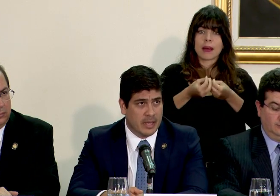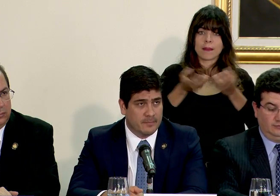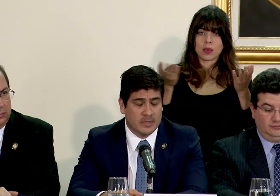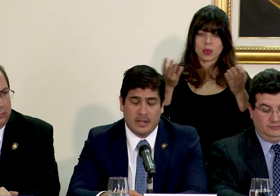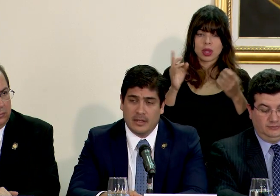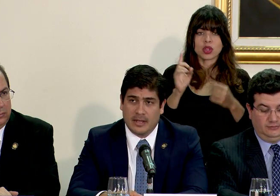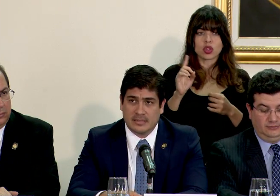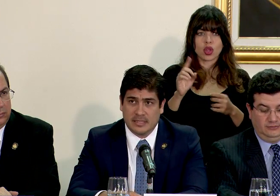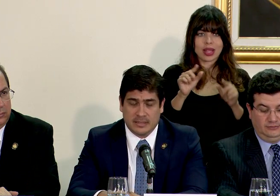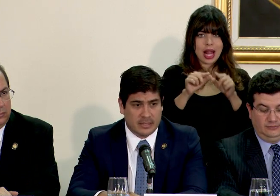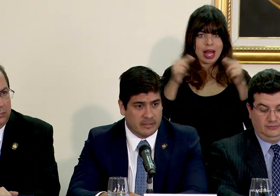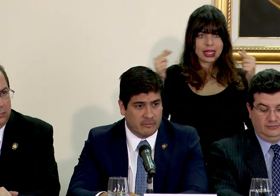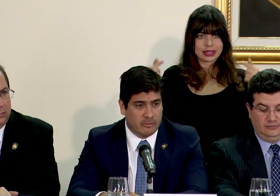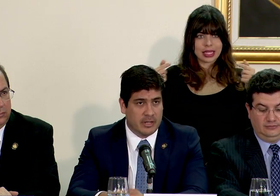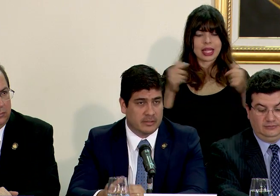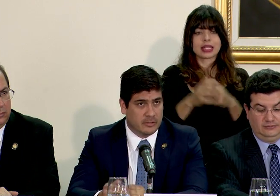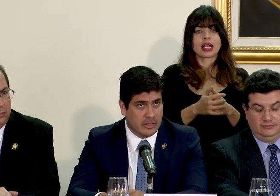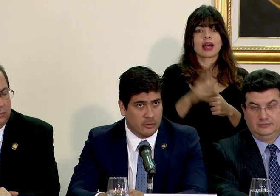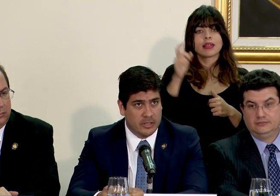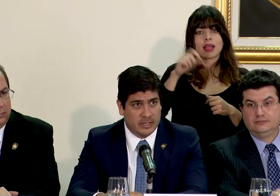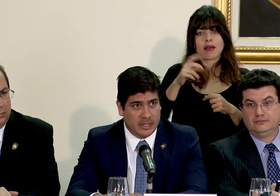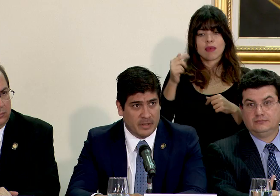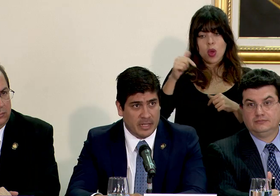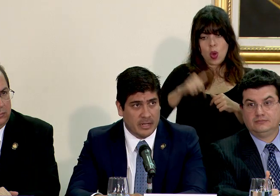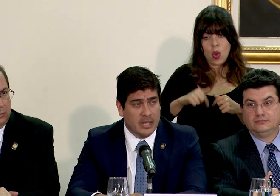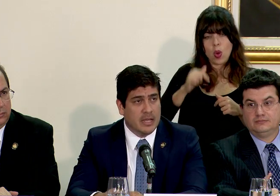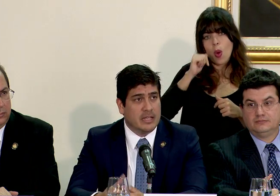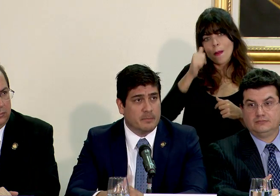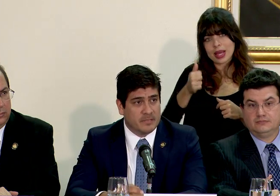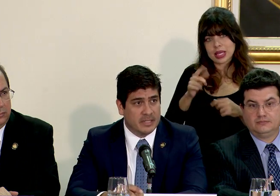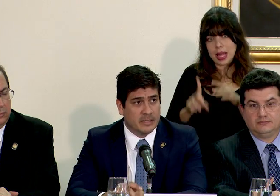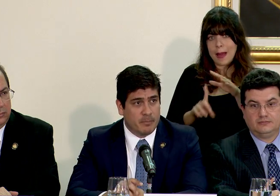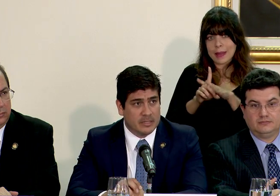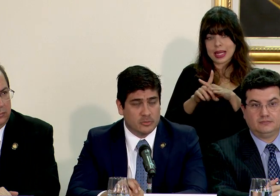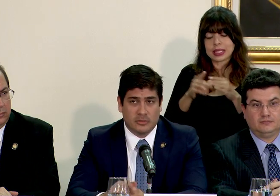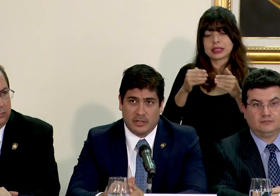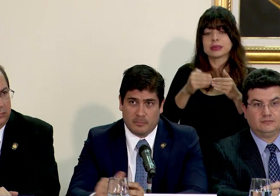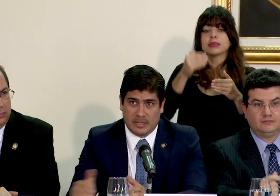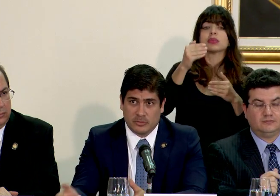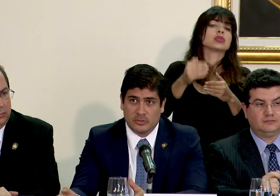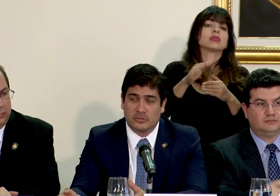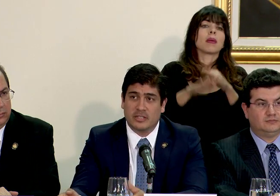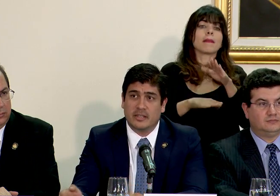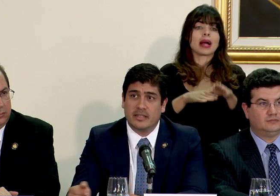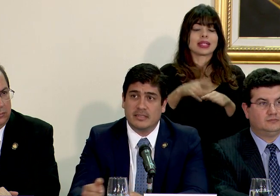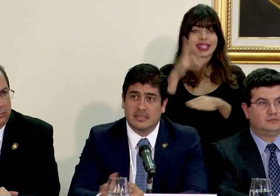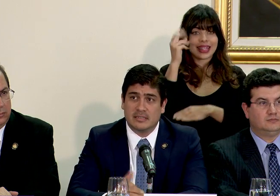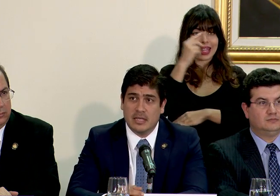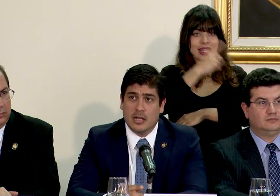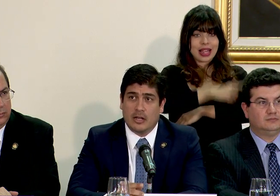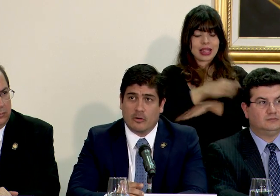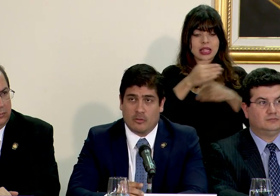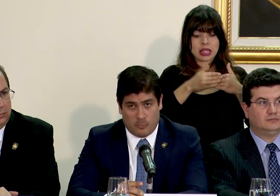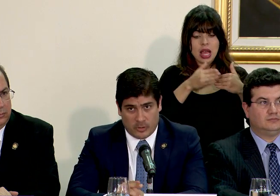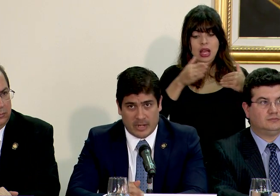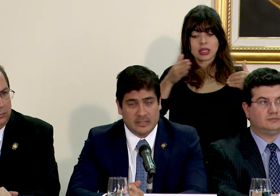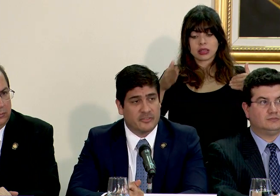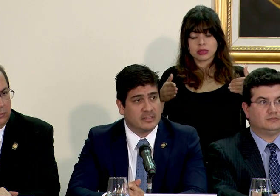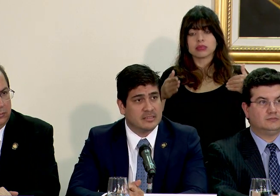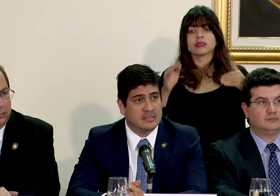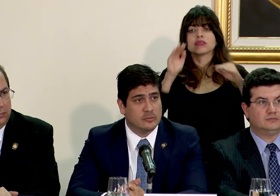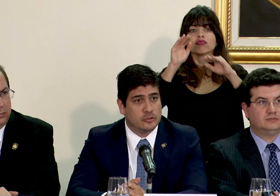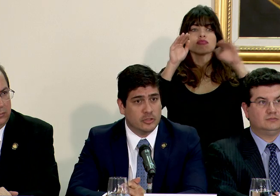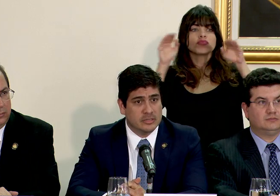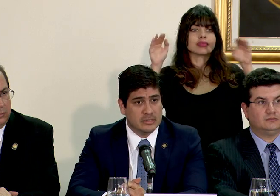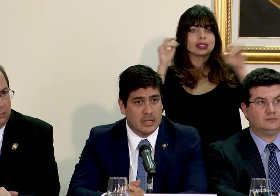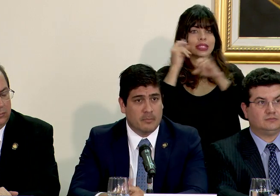en la Gaceta, que debe ocurrir entre el día de hoy y el día de mañana y el siguiente paso en el plazo de estos 30 días es convocar a